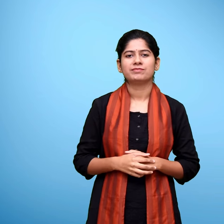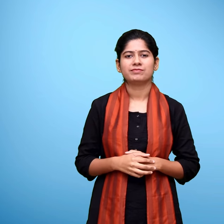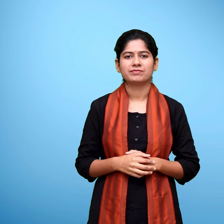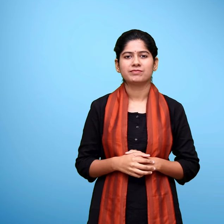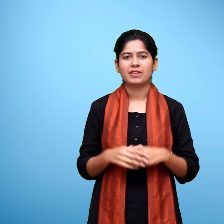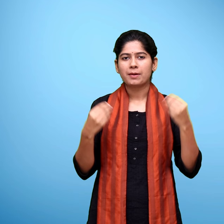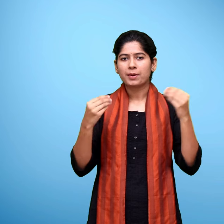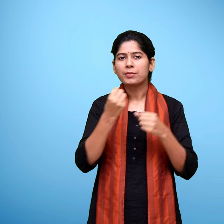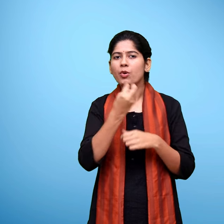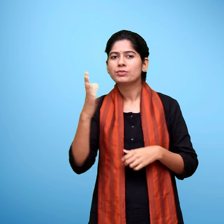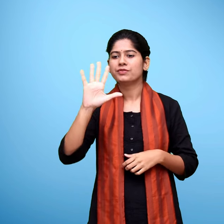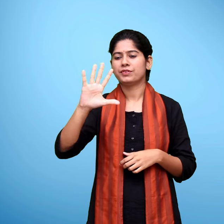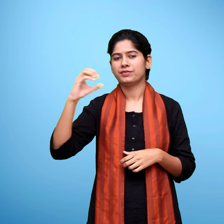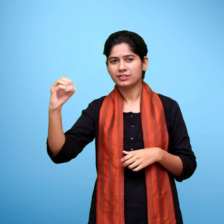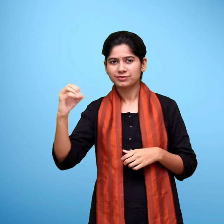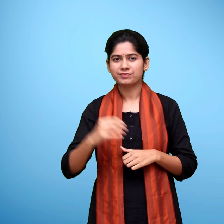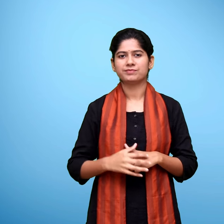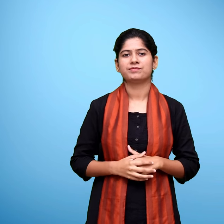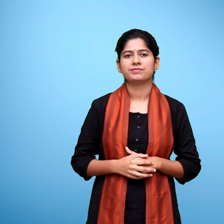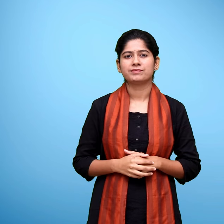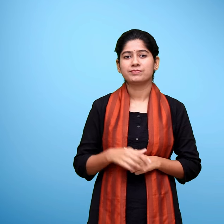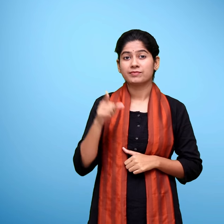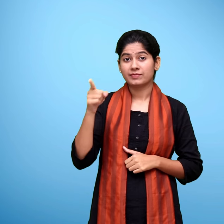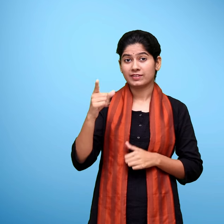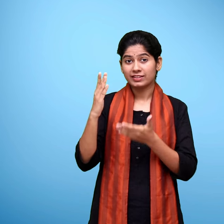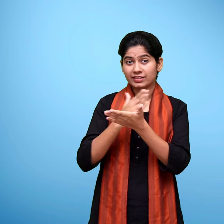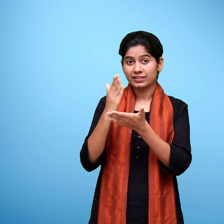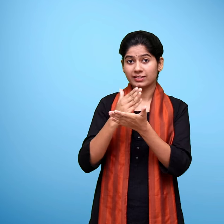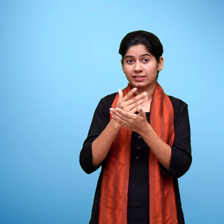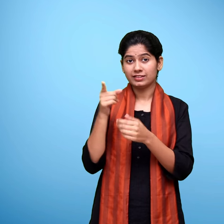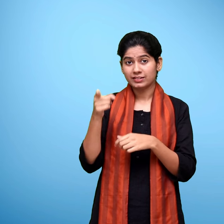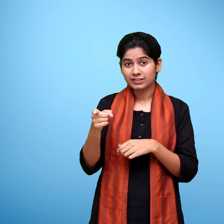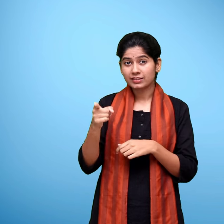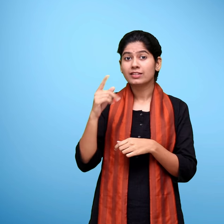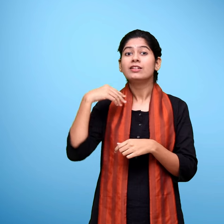प्रिष्ठ पचास यह पाठ तारांकित है